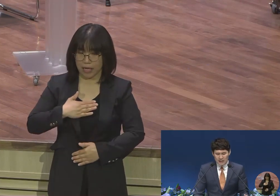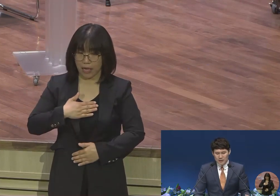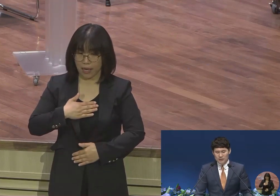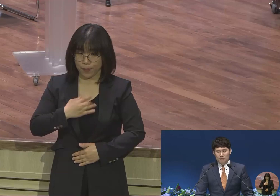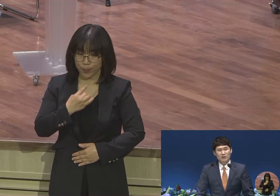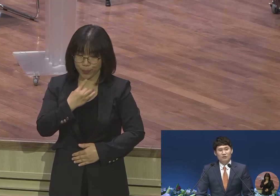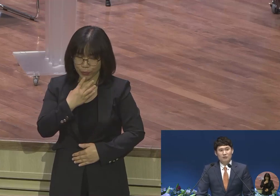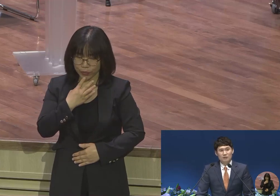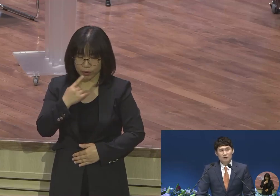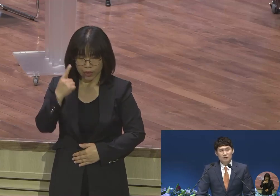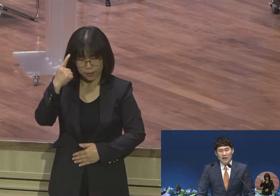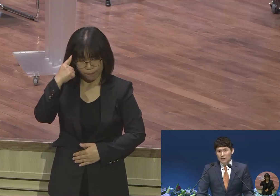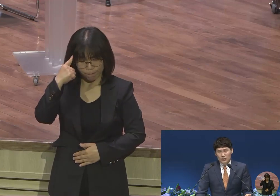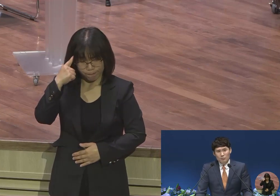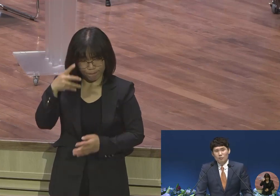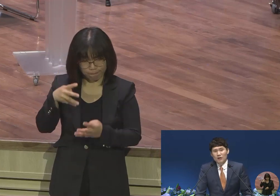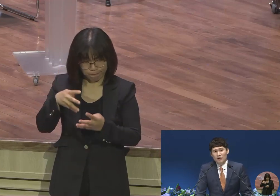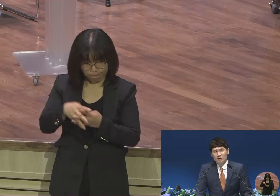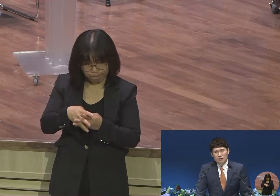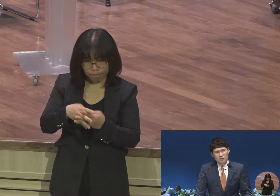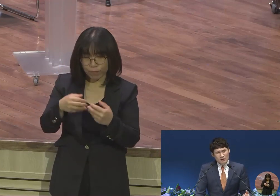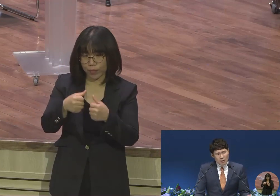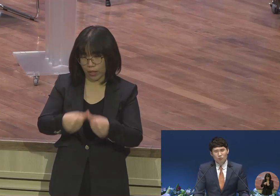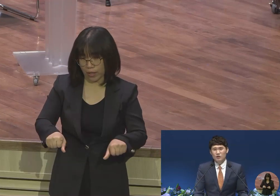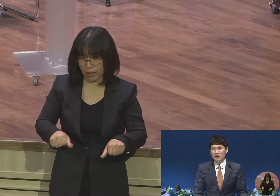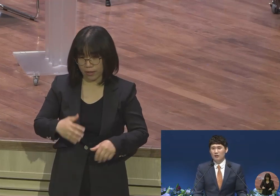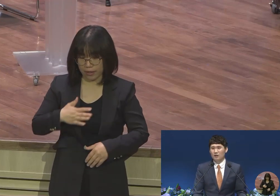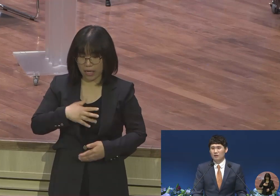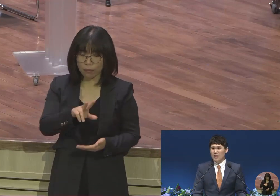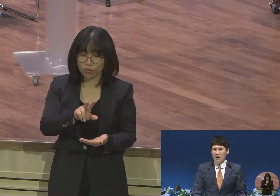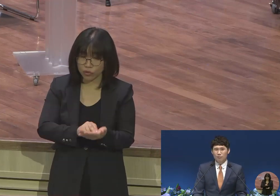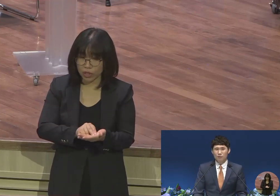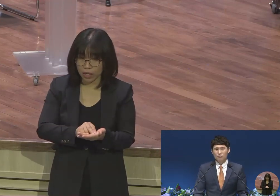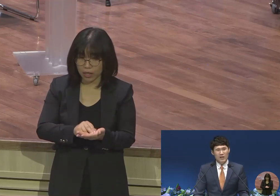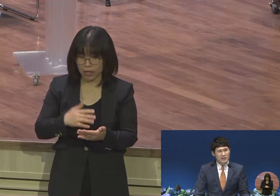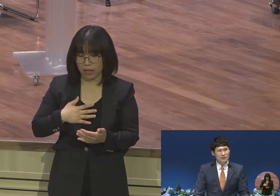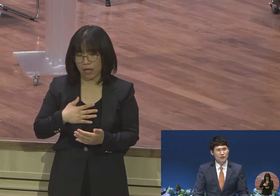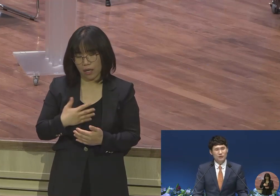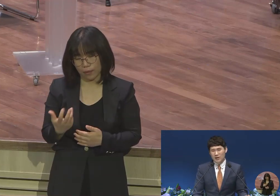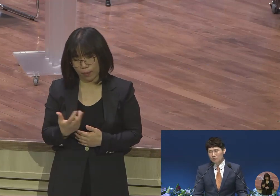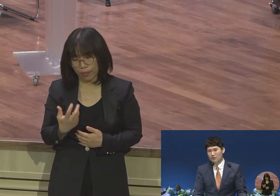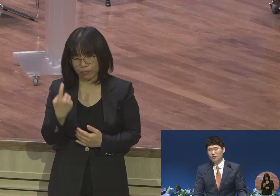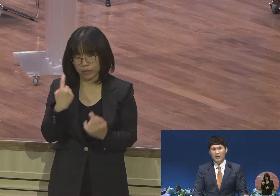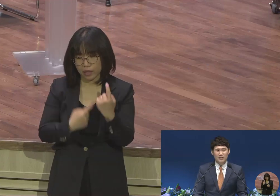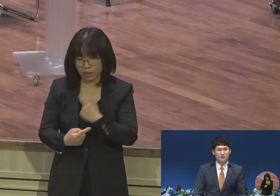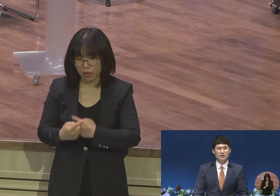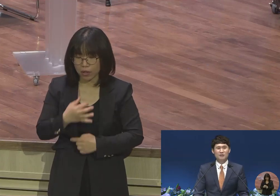갇혀있으면 나라는 틀이 뭡니까 늘 내 문제 내 아픔 내 상처 내 힘든 것 내 현실